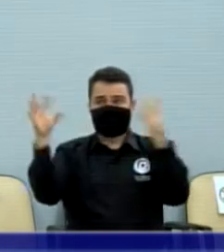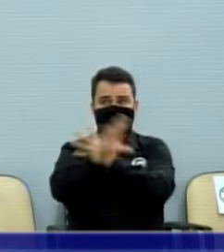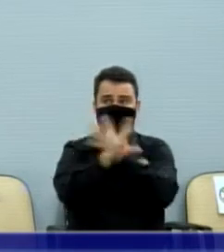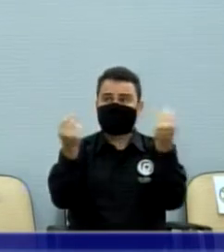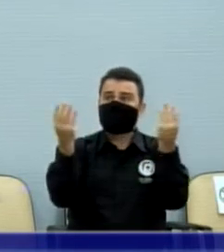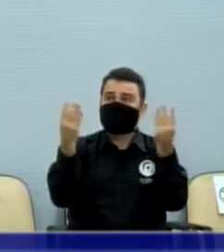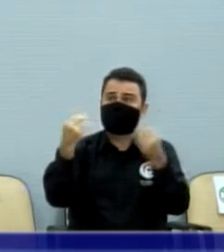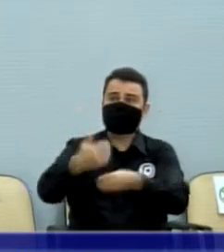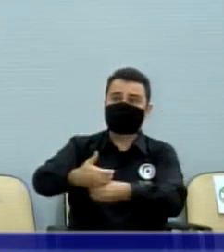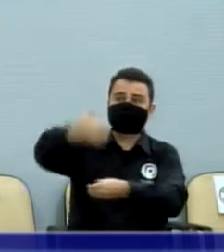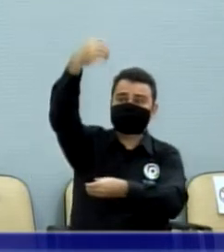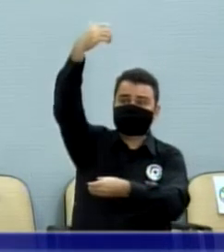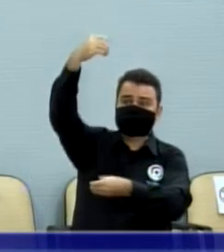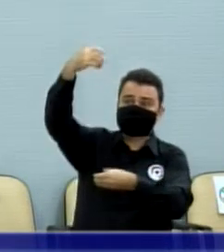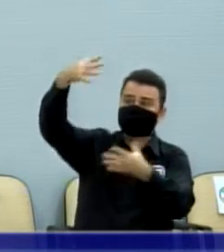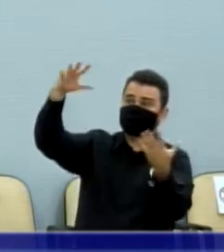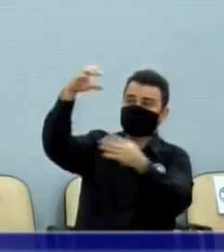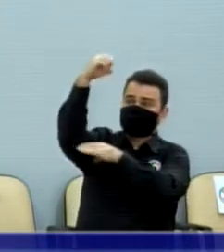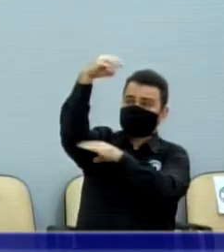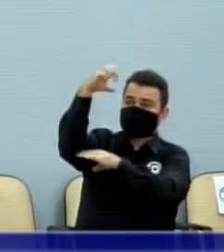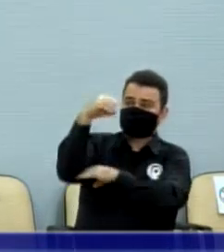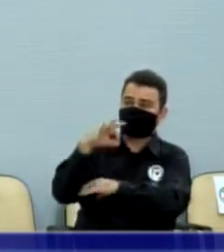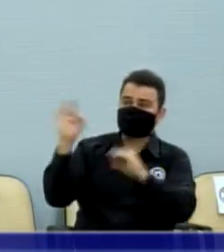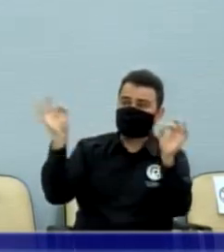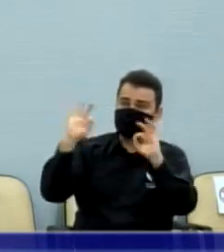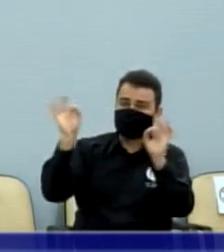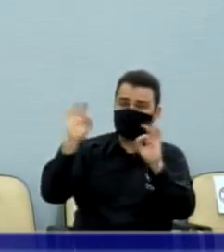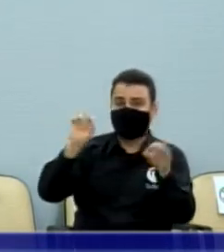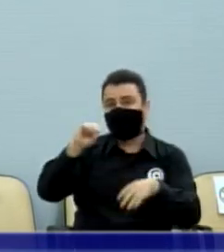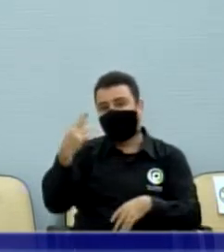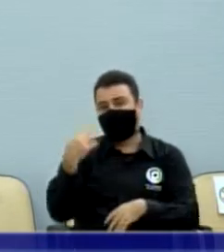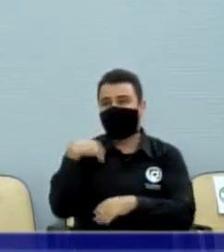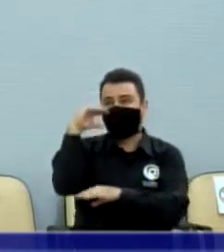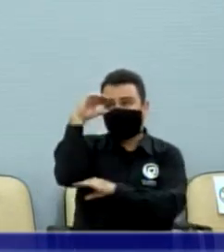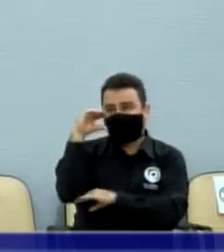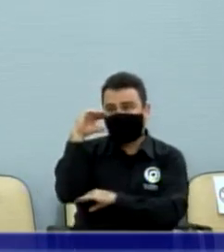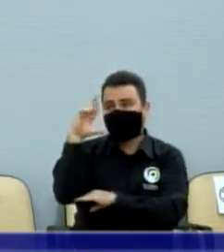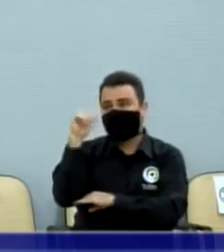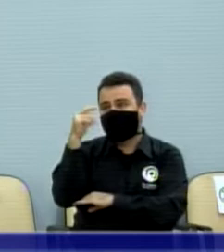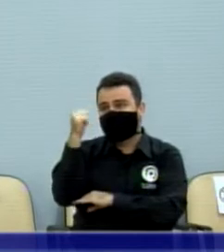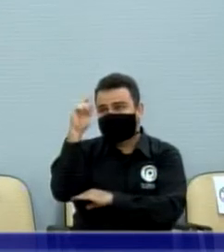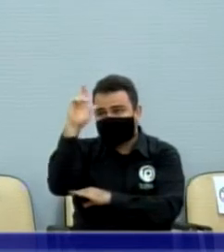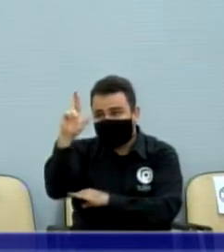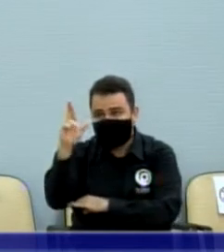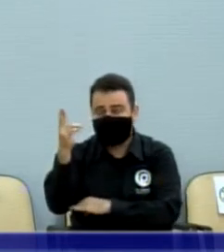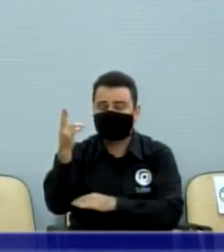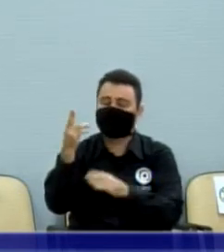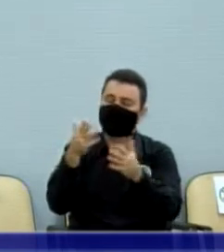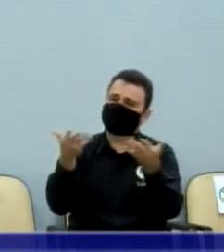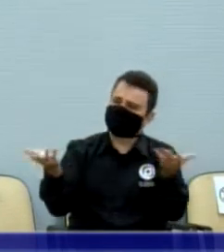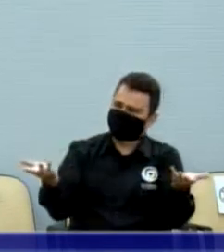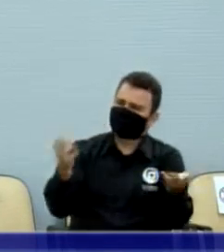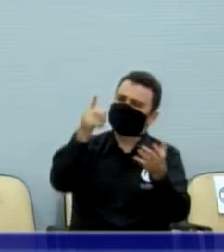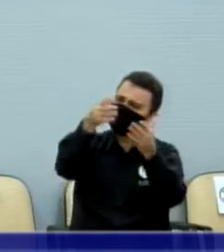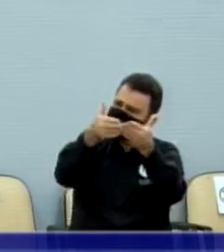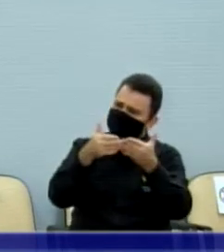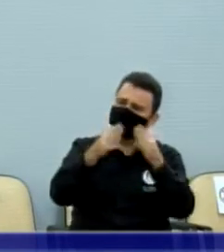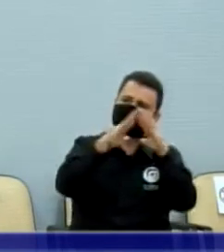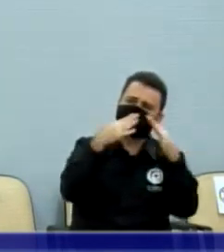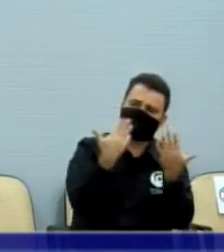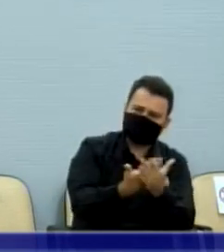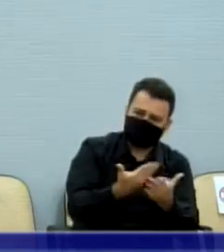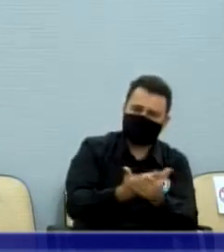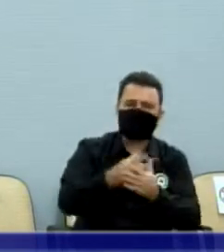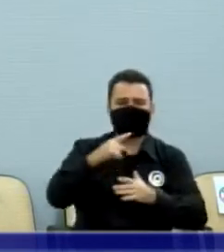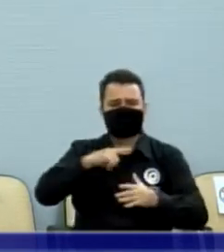porque se fosse para radar, eu tenho certeza que já tinha colocado para funcionar. Então, coloca aquele semáforo para funcionar, porque aquele tem entroncamento, tem escola, tem